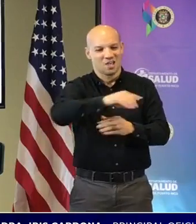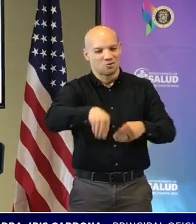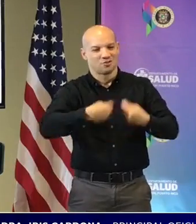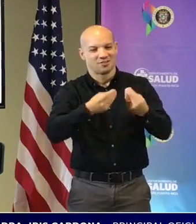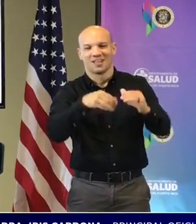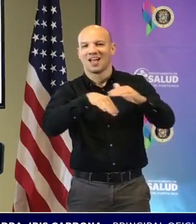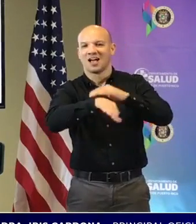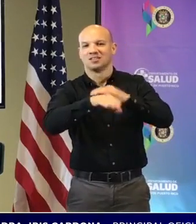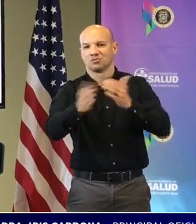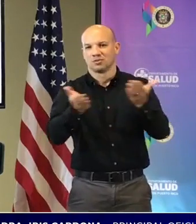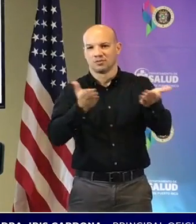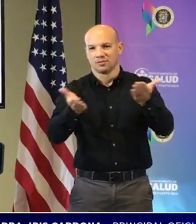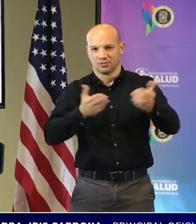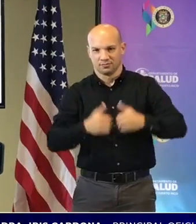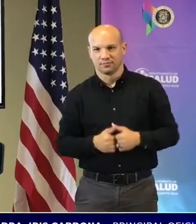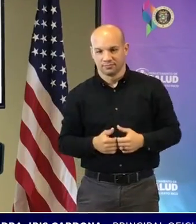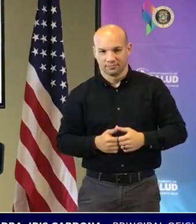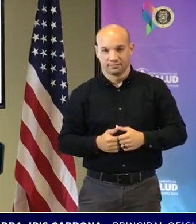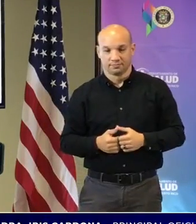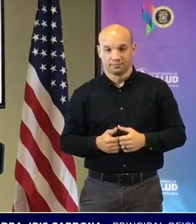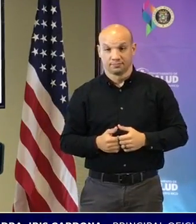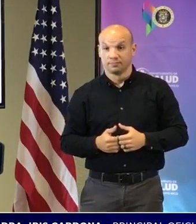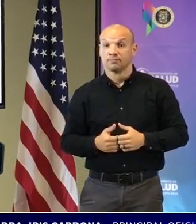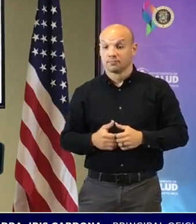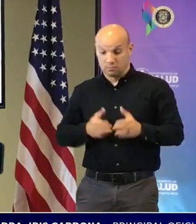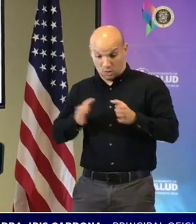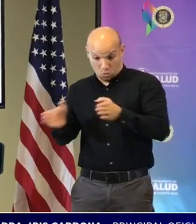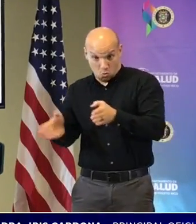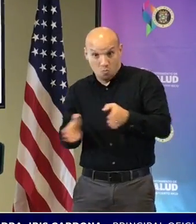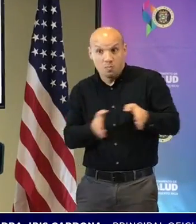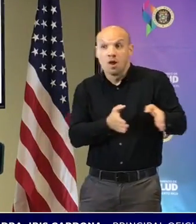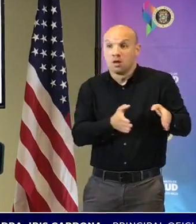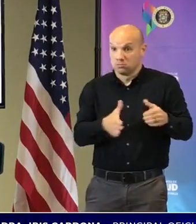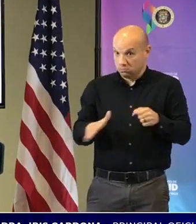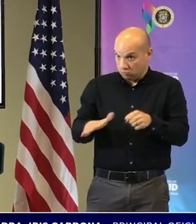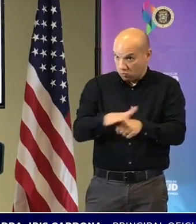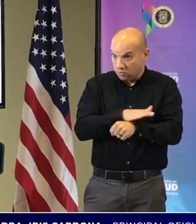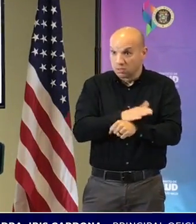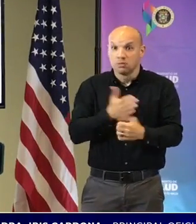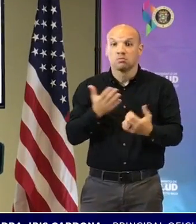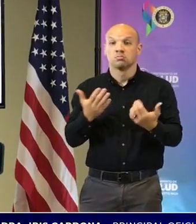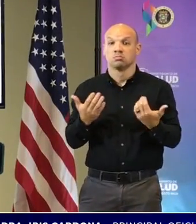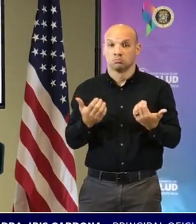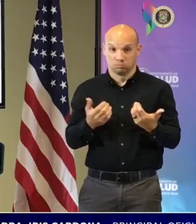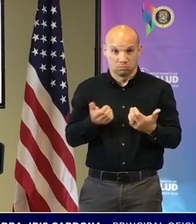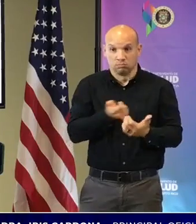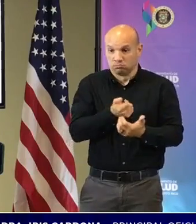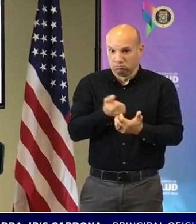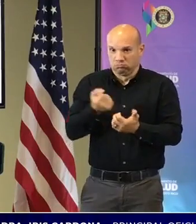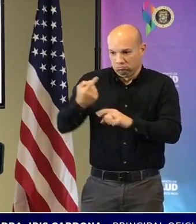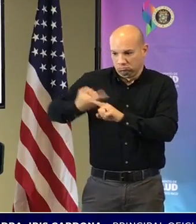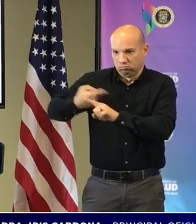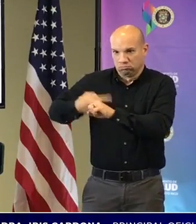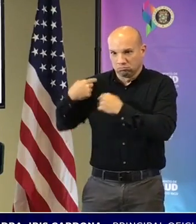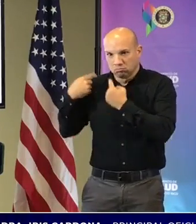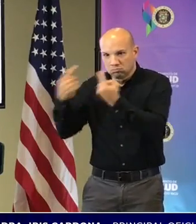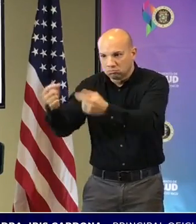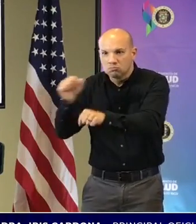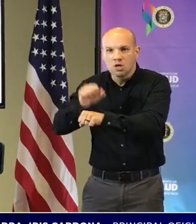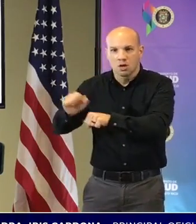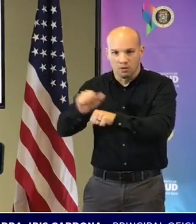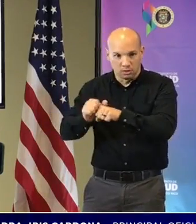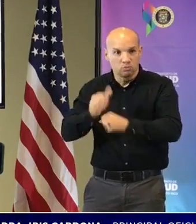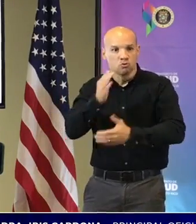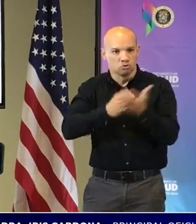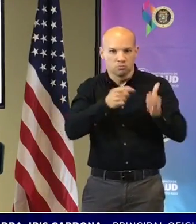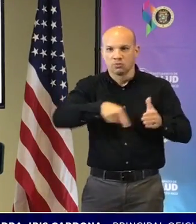plan completo, llevamos unos meses trabajando, hemos tenido la colaboración de un equipo de profesionales jóvenes